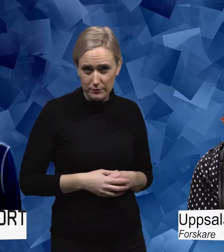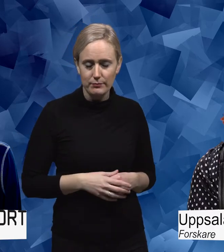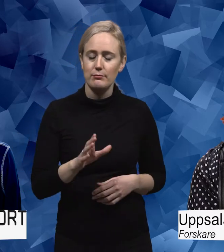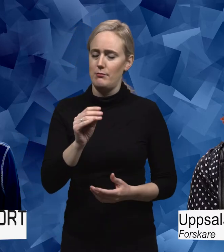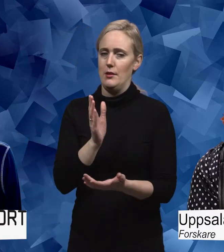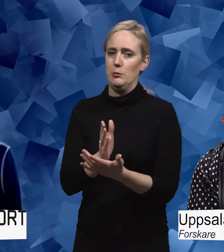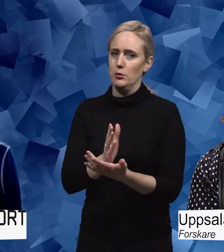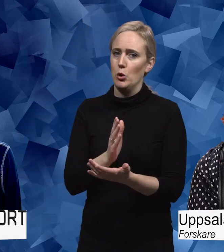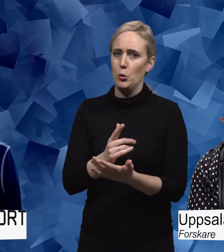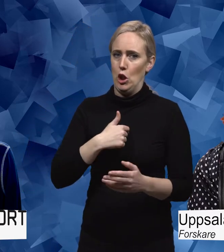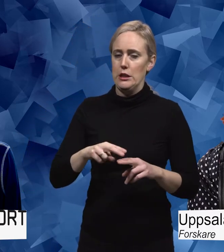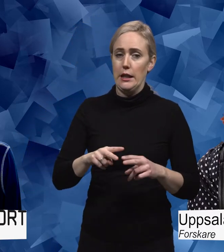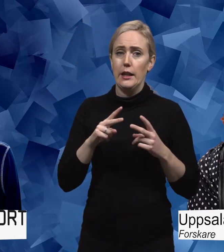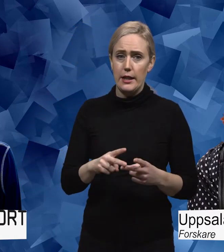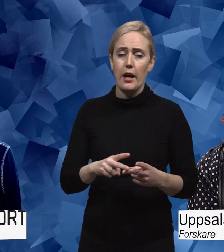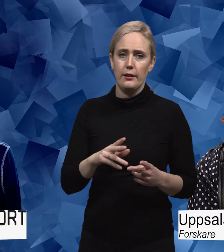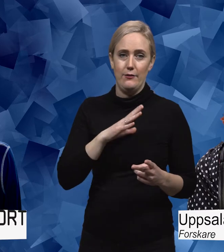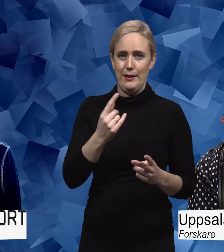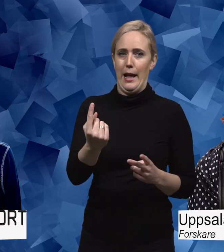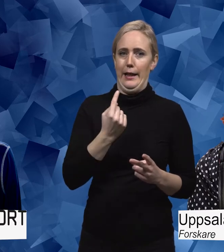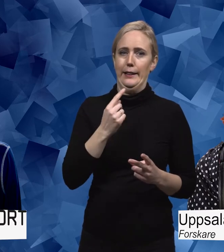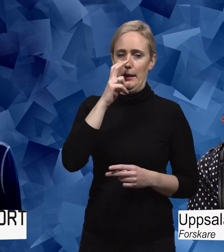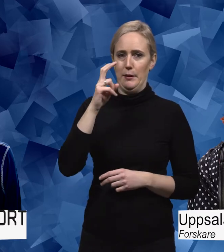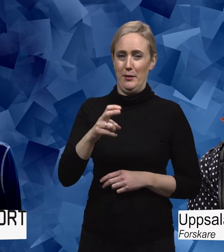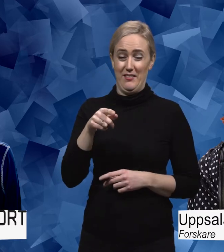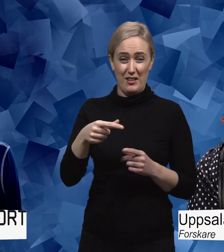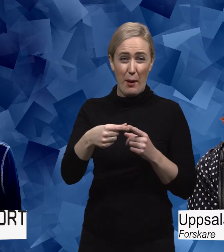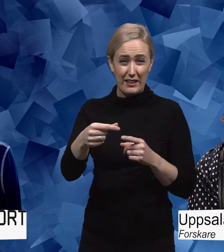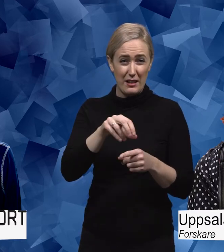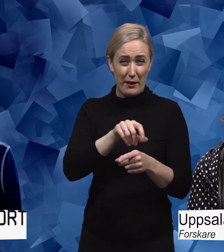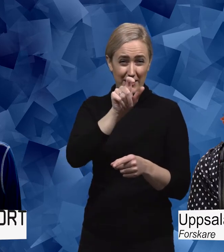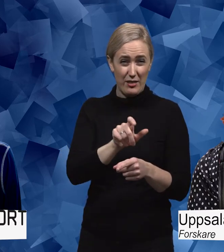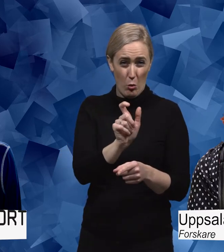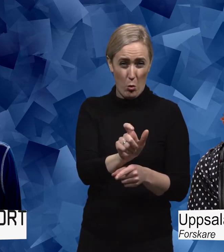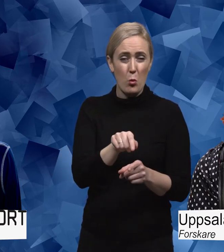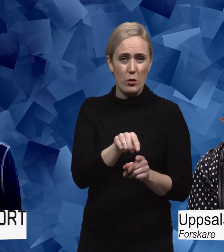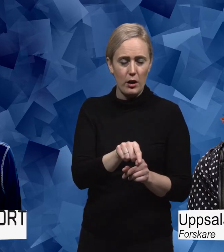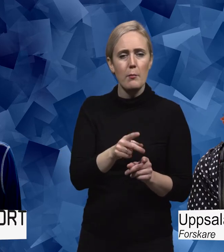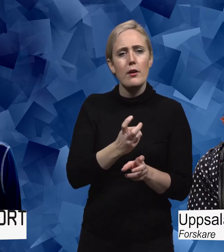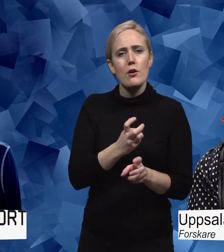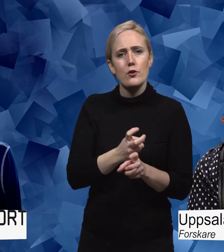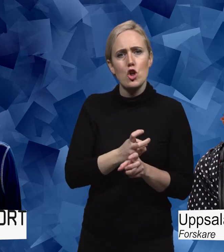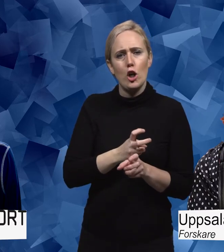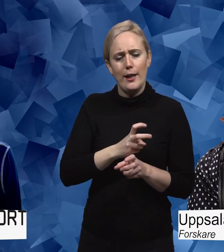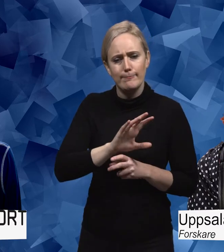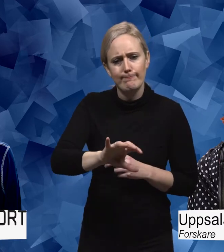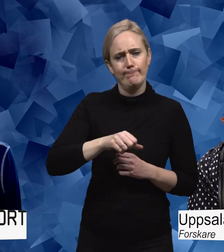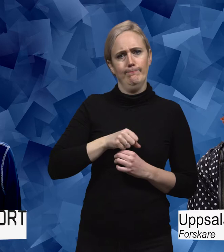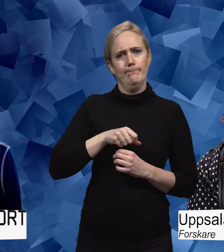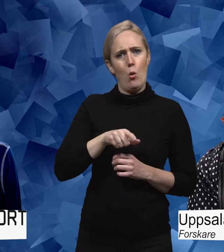känner väl igen. Och det är faktiskt ytterligare en aspekt på ordet spetspatient. Det är också ett försök att återta ordet